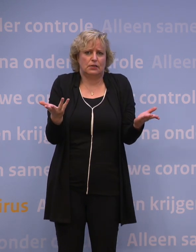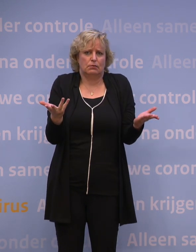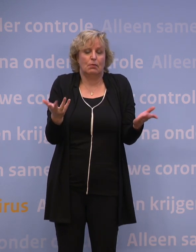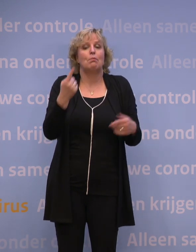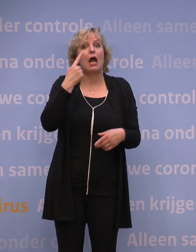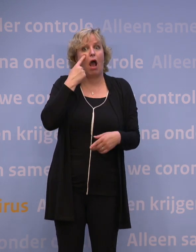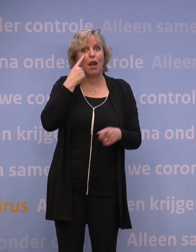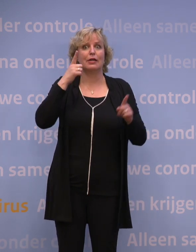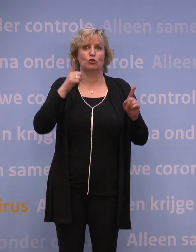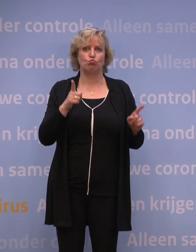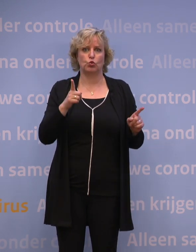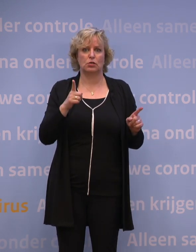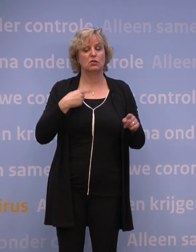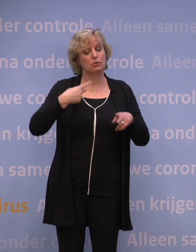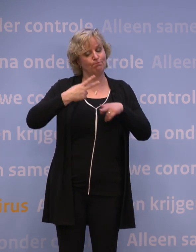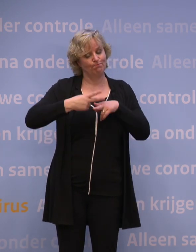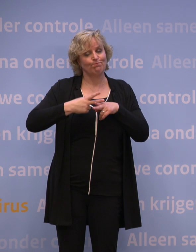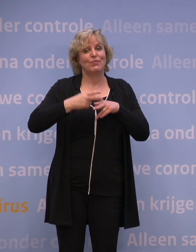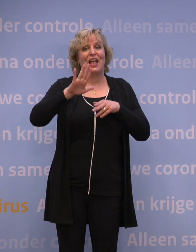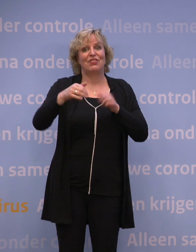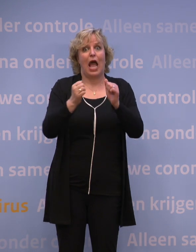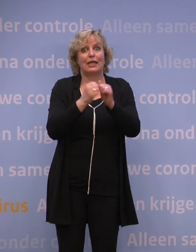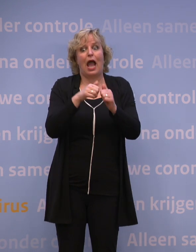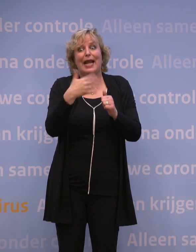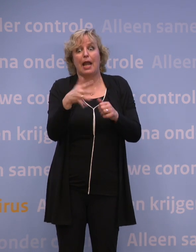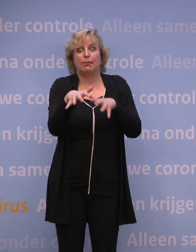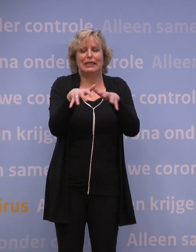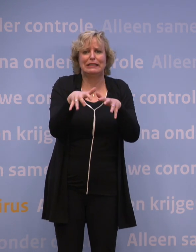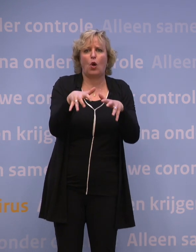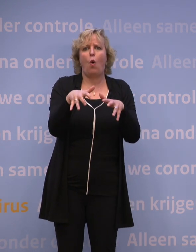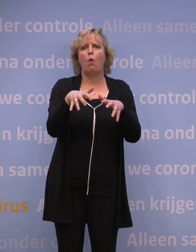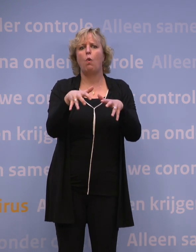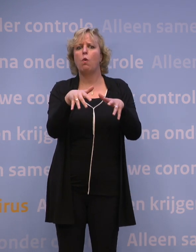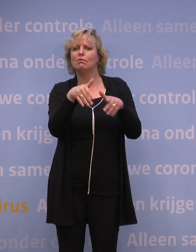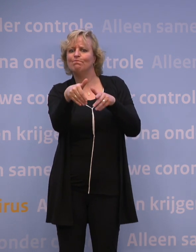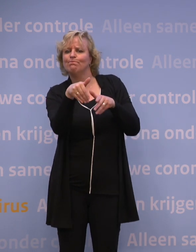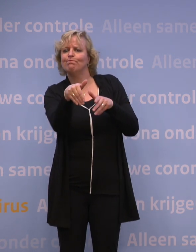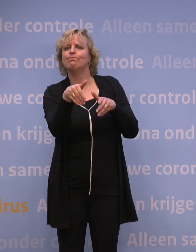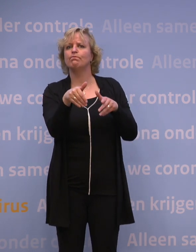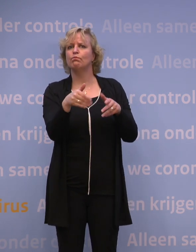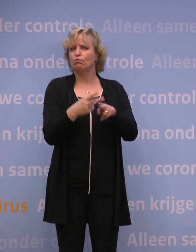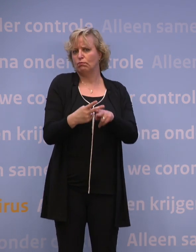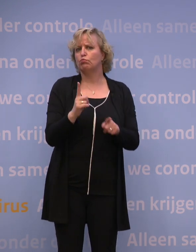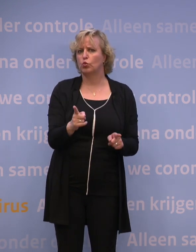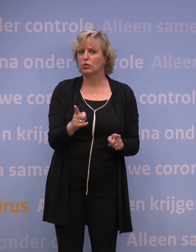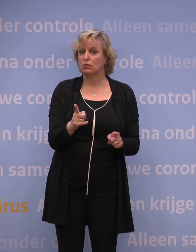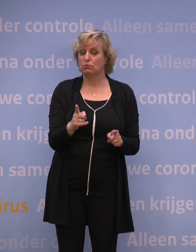weten dat er richting het najaar een aantal risico's en onzekerheden zijn, waarmee we gewoon rekening hebben te houden. Bijvoorbeeld in hoeverre mensen die